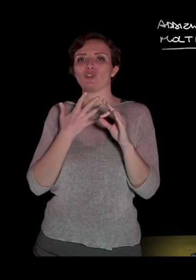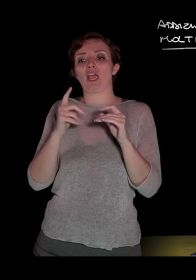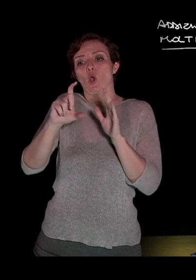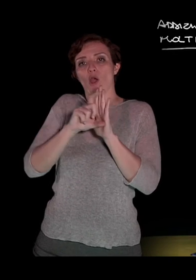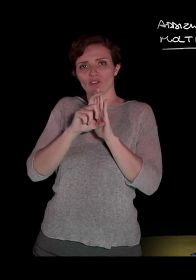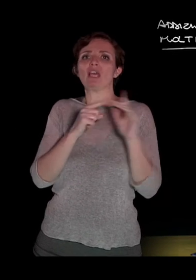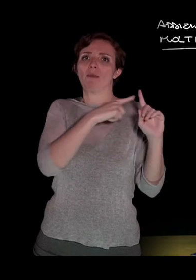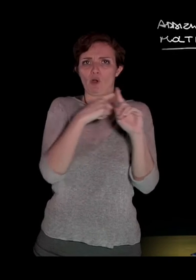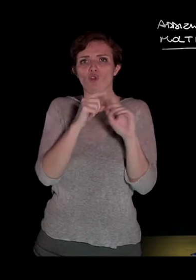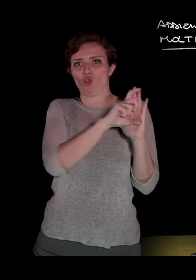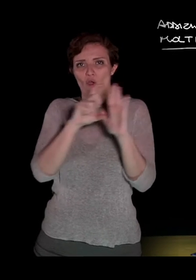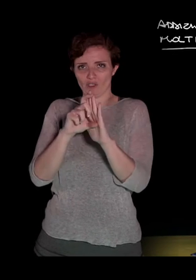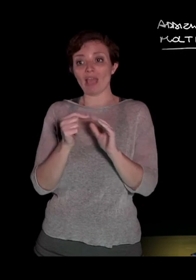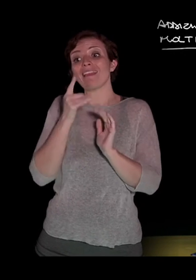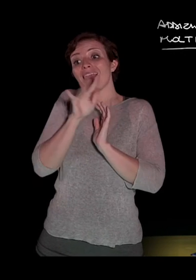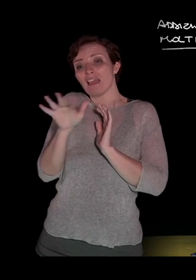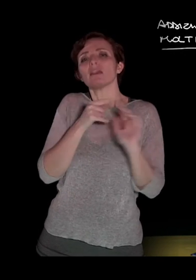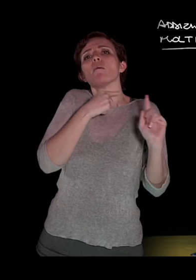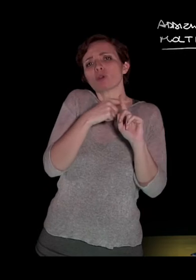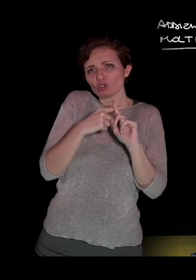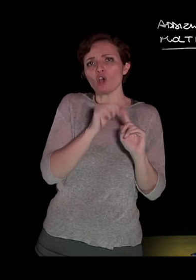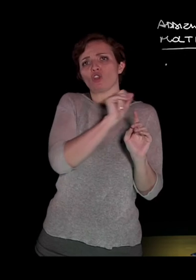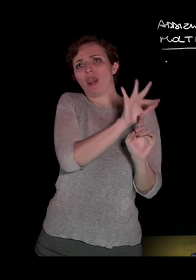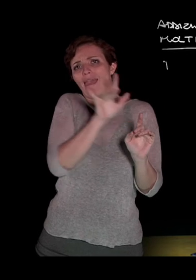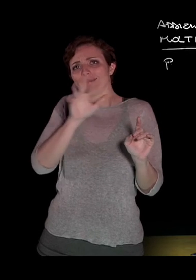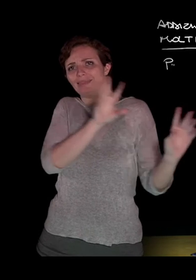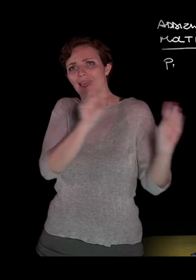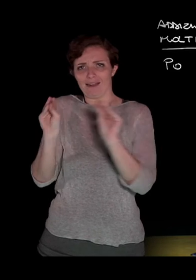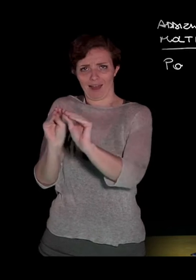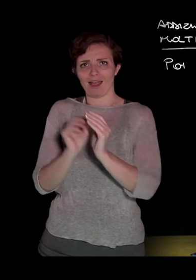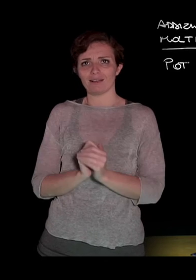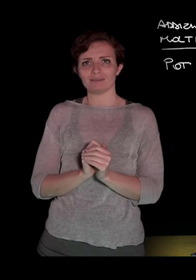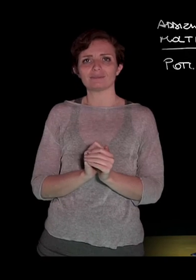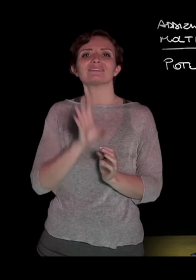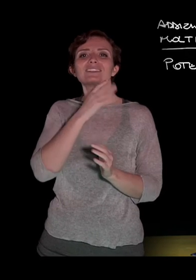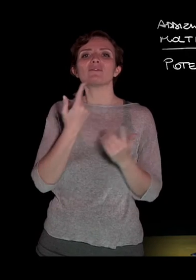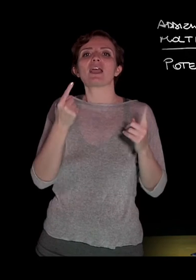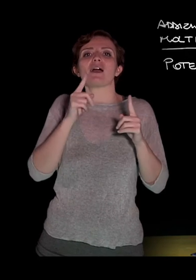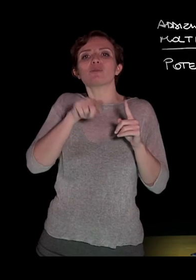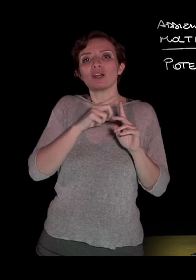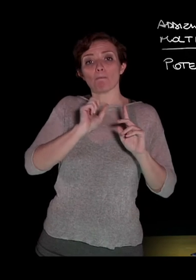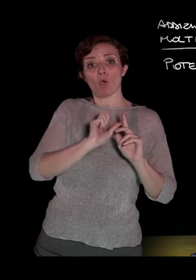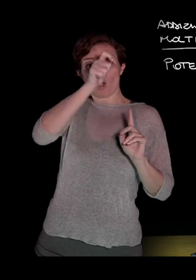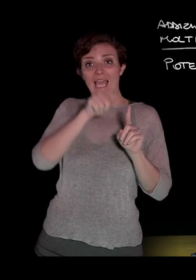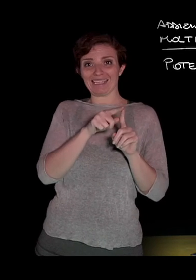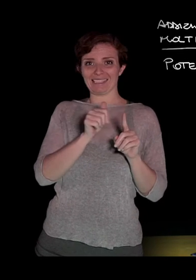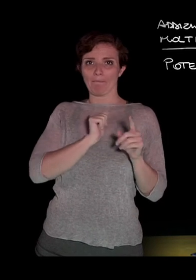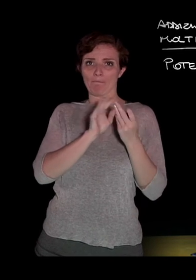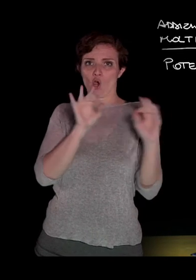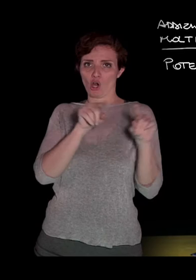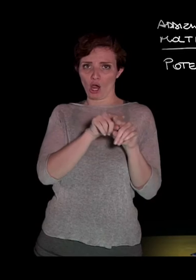letterale il prodotto della parte letterale. In analogia è possibile definire la potenza di un monomio come quel monomio, quindi potenza, come